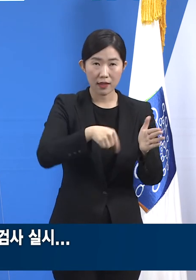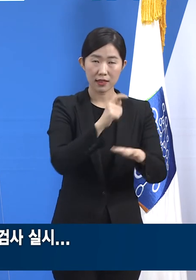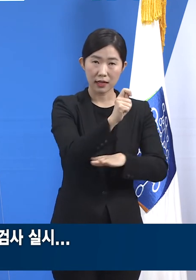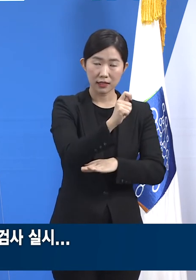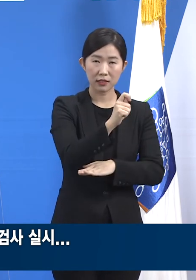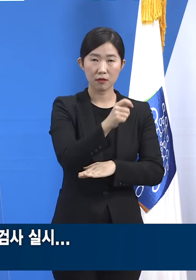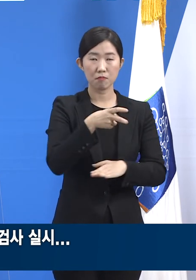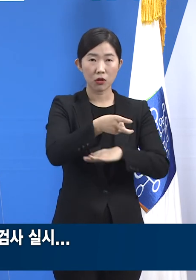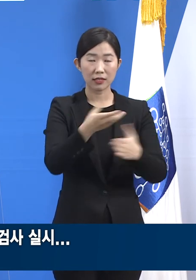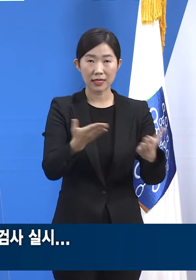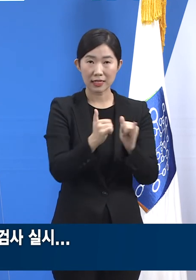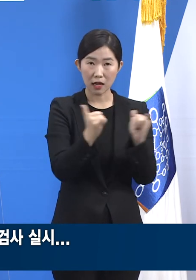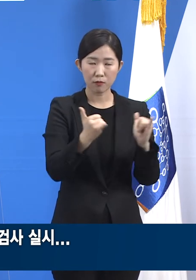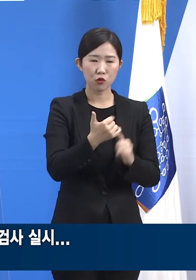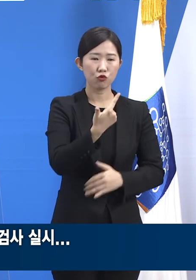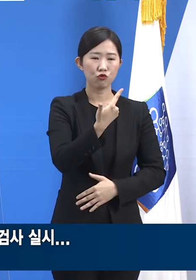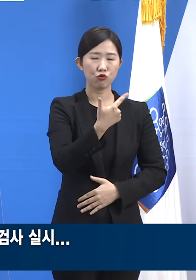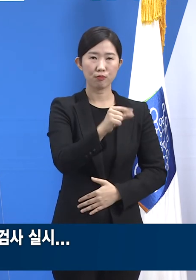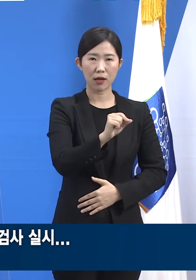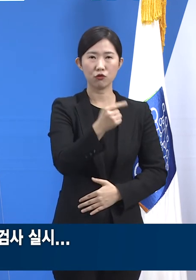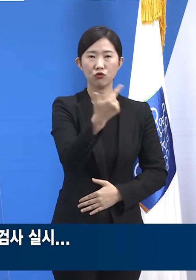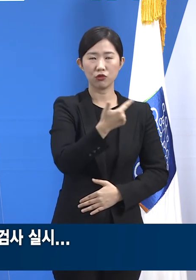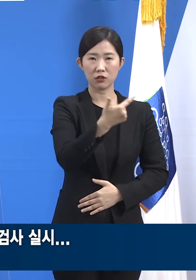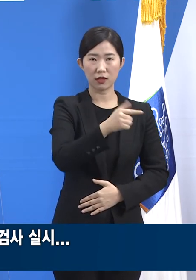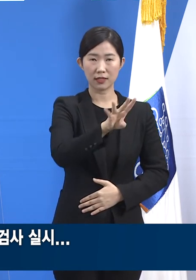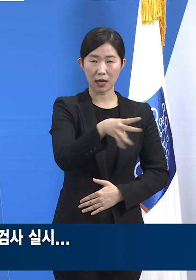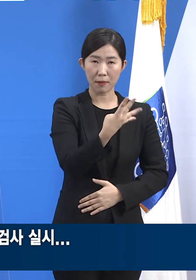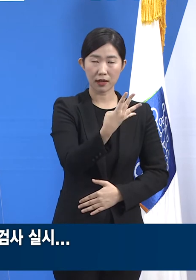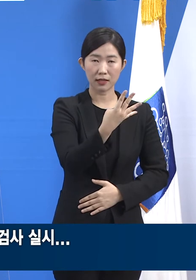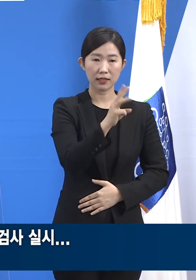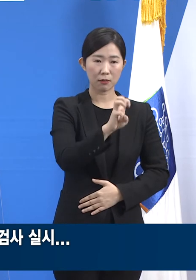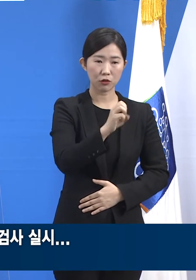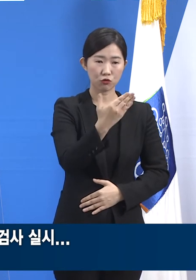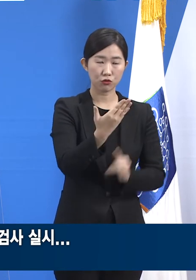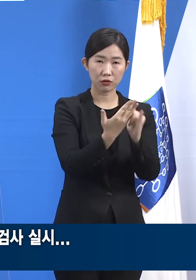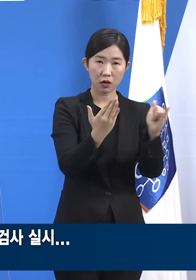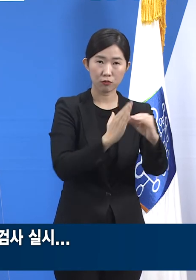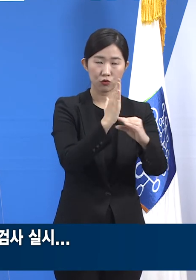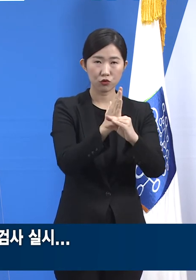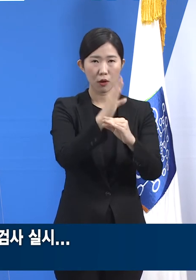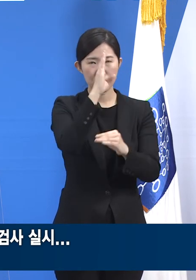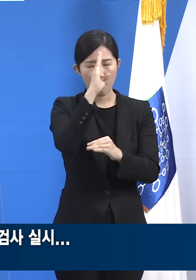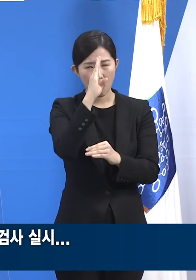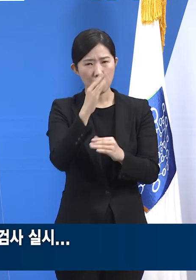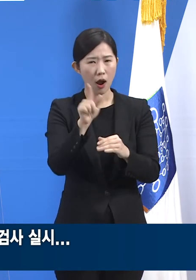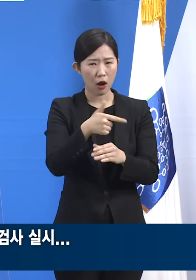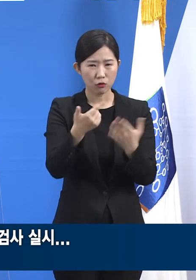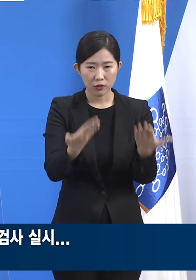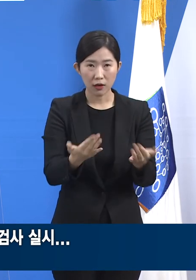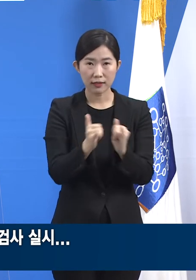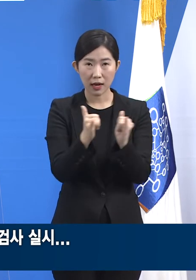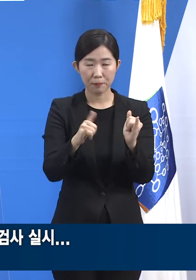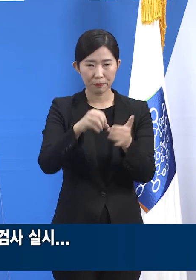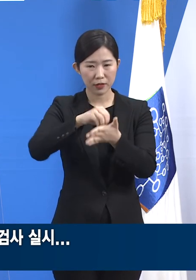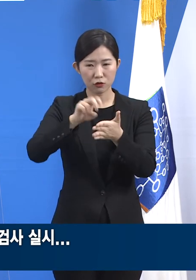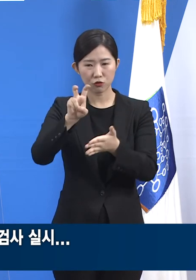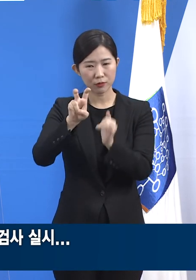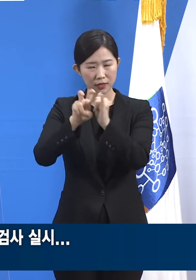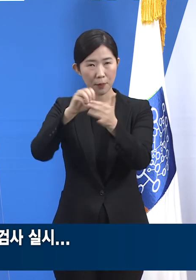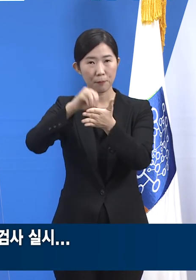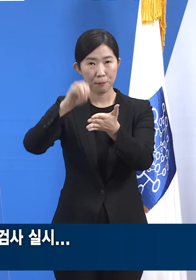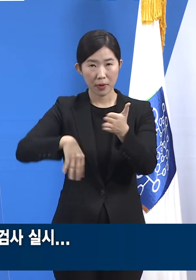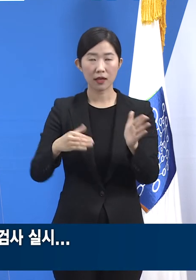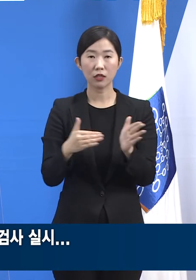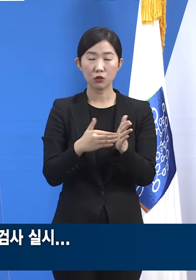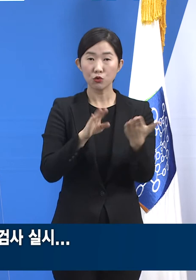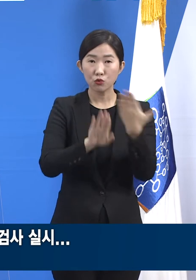,439명 중 병과 휴직자 20명을 제외한 66,419명에 대해서 검사를 완료하였고